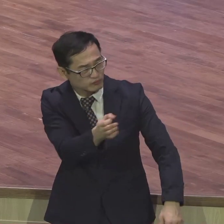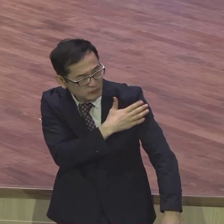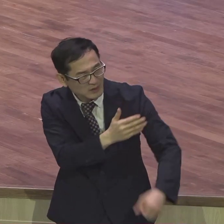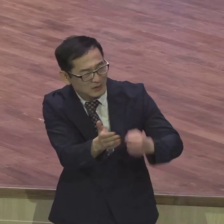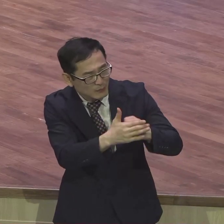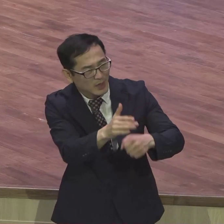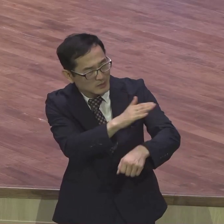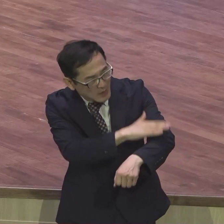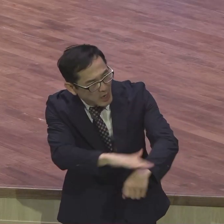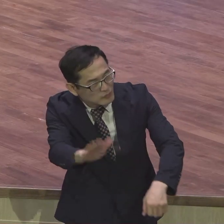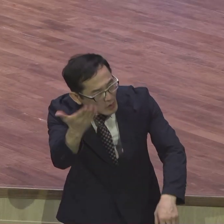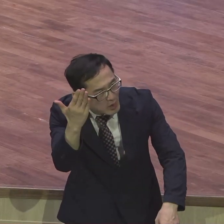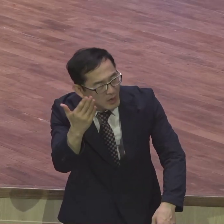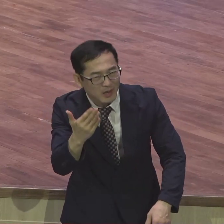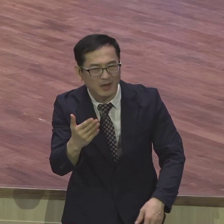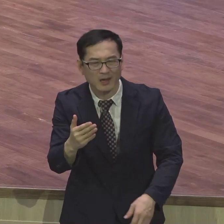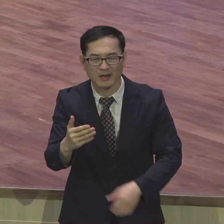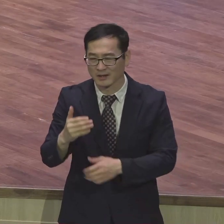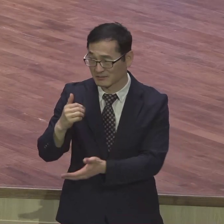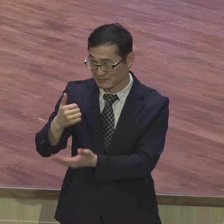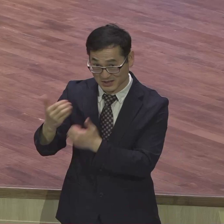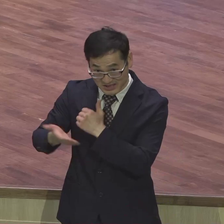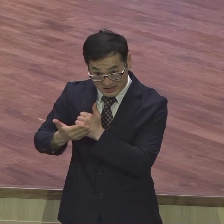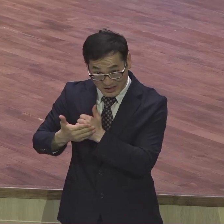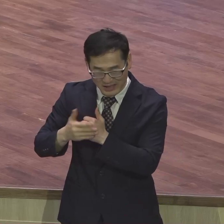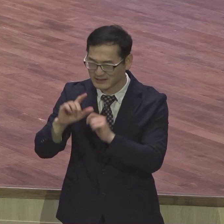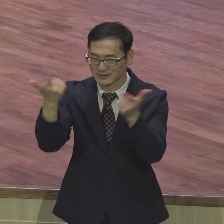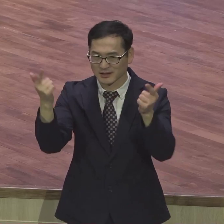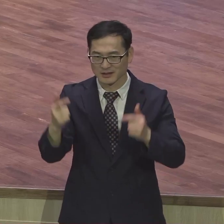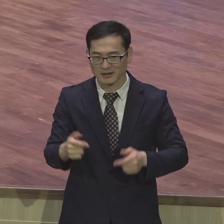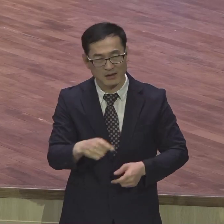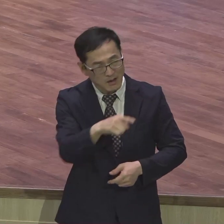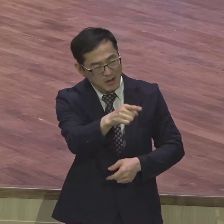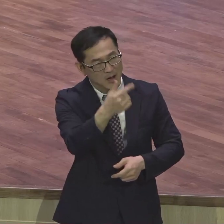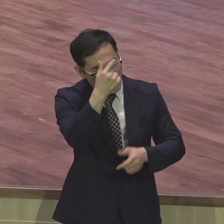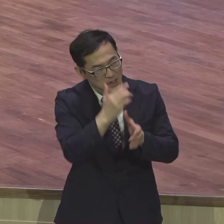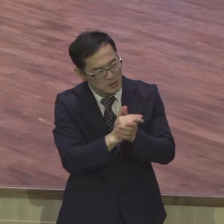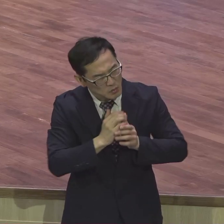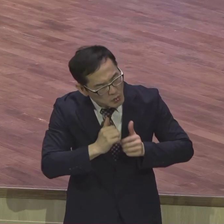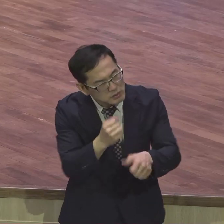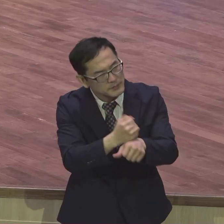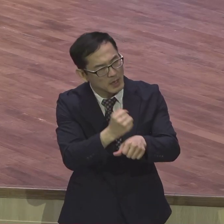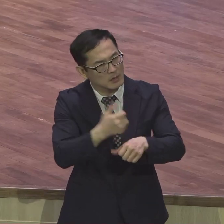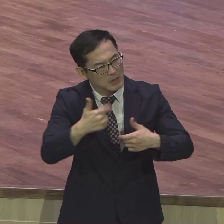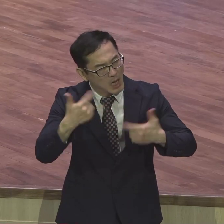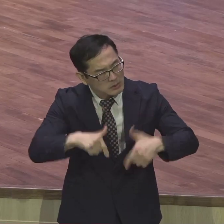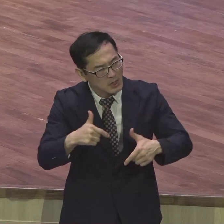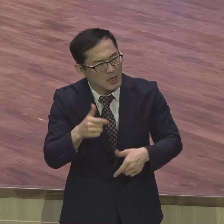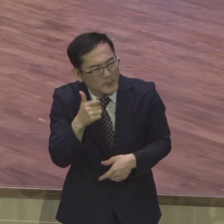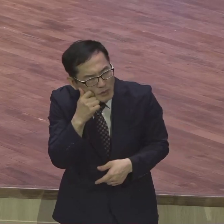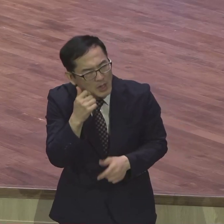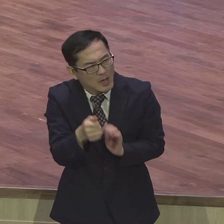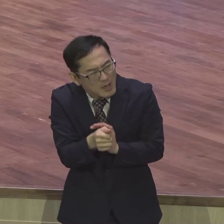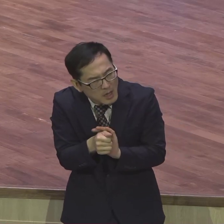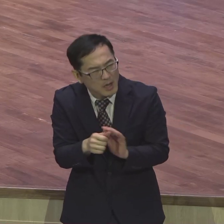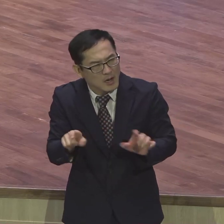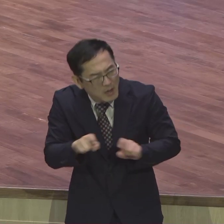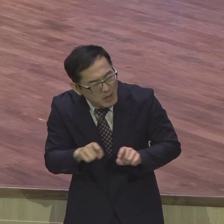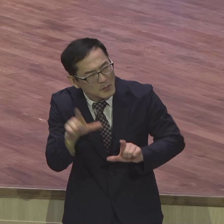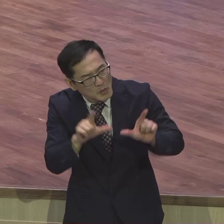우리 부장님은 정말로 기도하는 분이다 저렇게 겸손하게 들고 떨림으로 헌신하는 모습이 볼 때마다 새롭다 이래